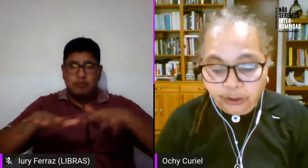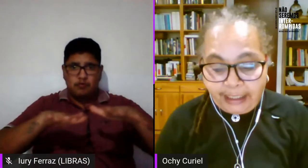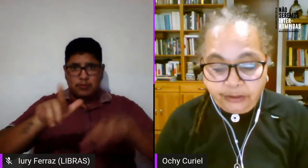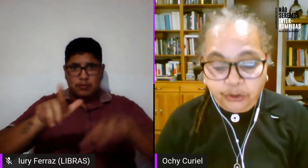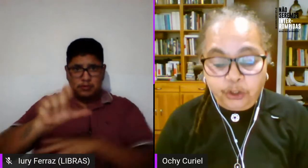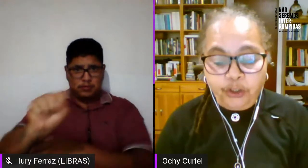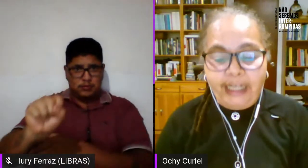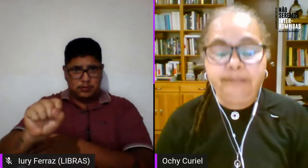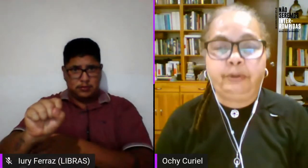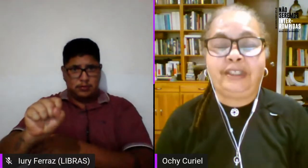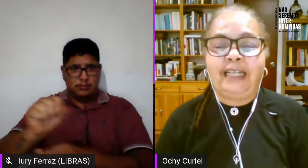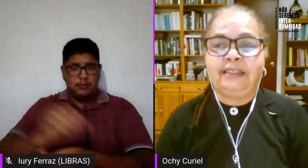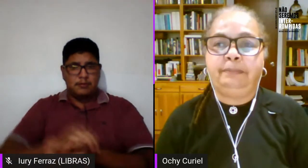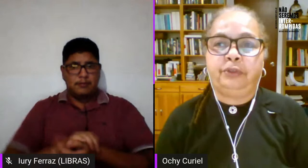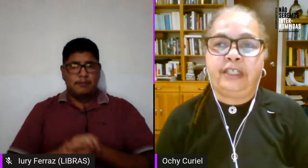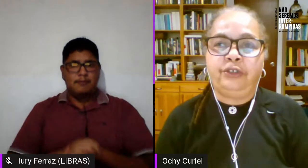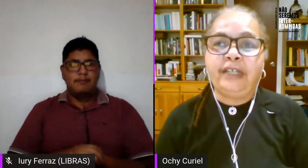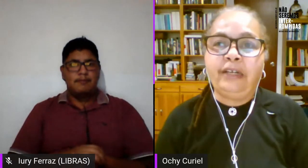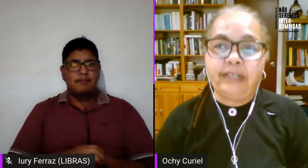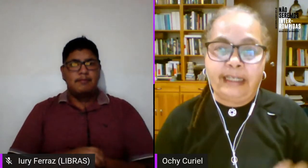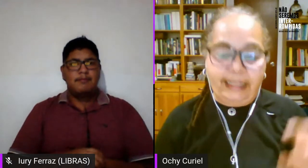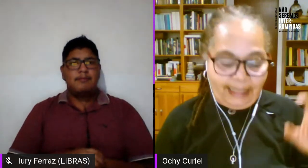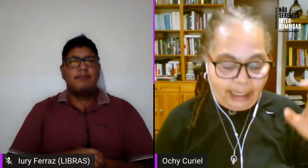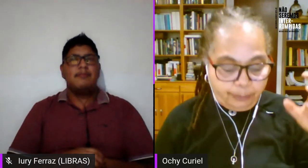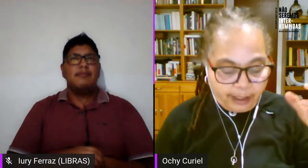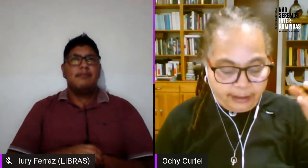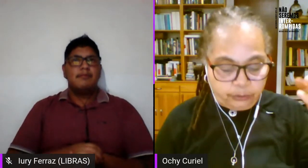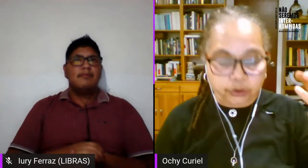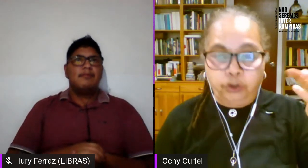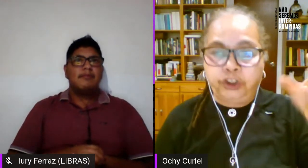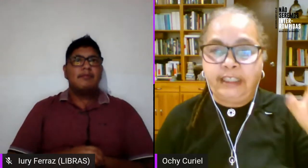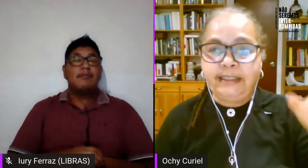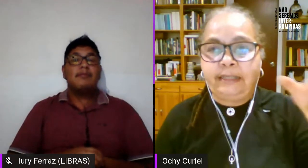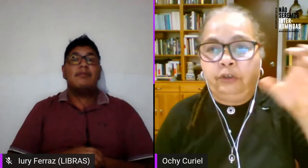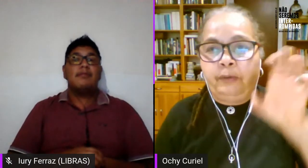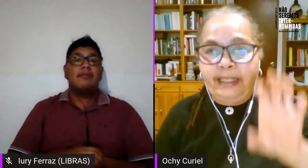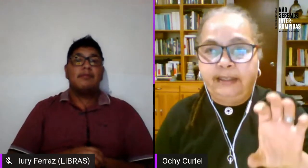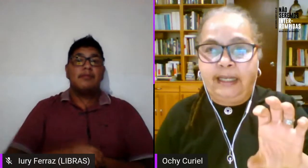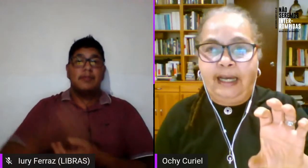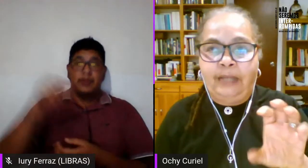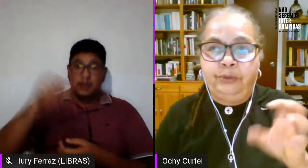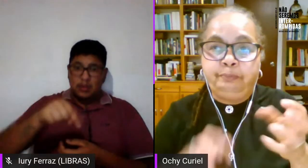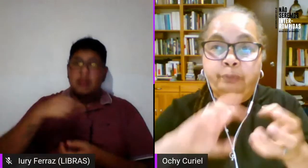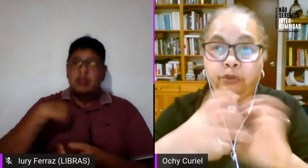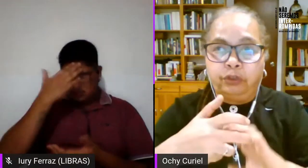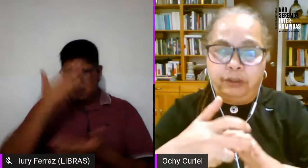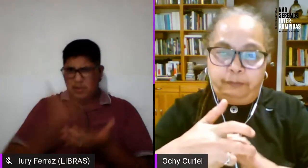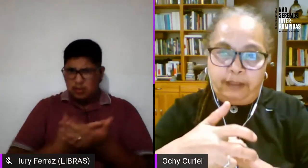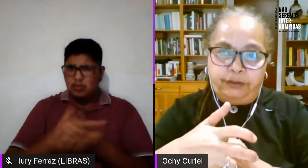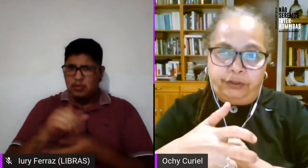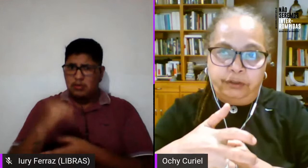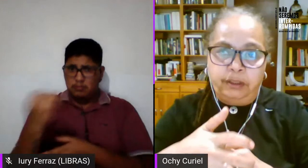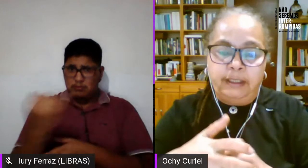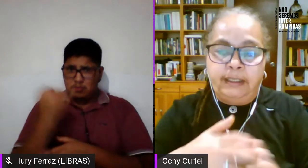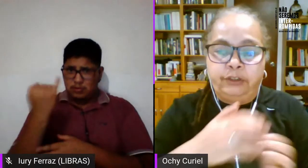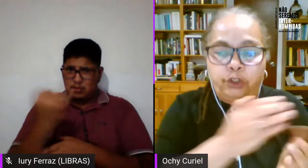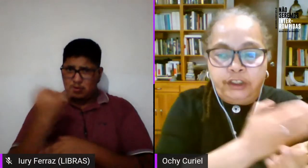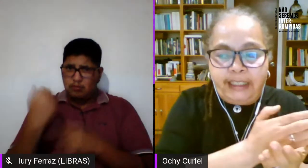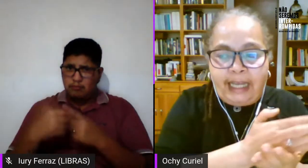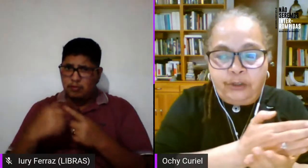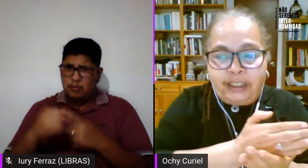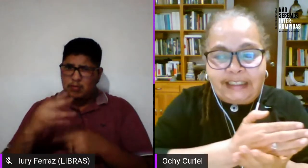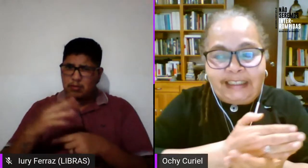Eso yo creo que es importante porque yo creo que en la época de los 80 y 90 hay un punto de inflexión